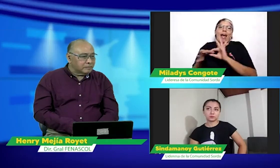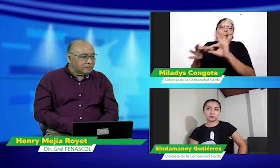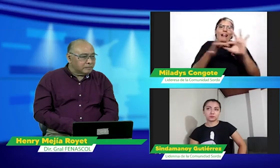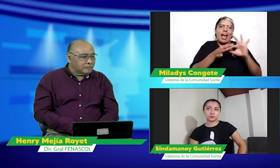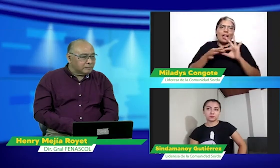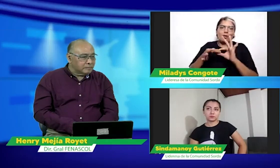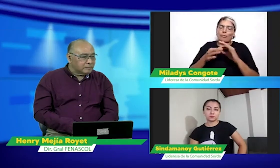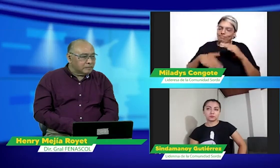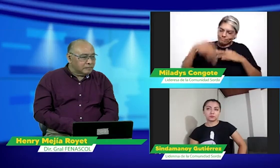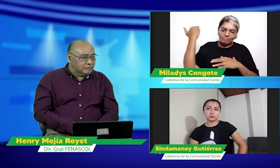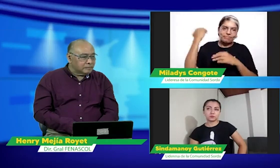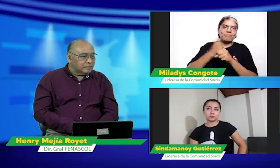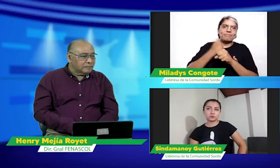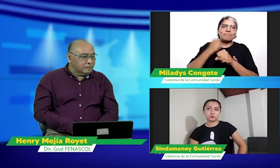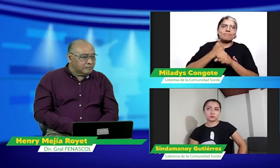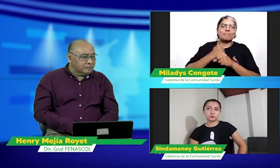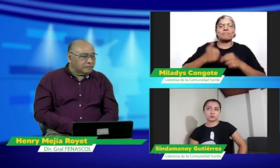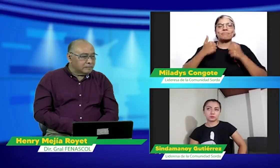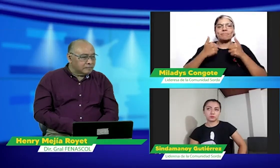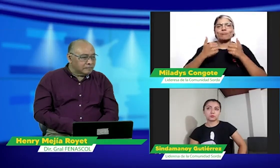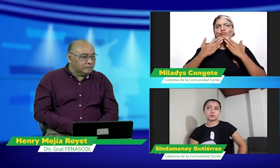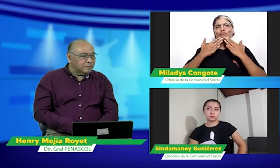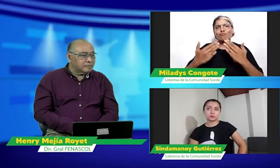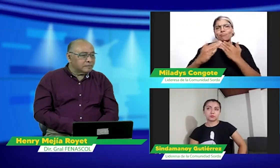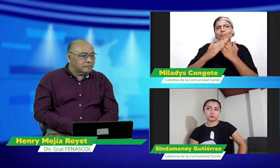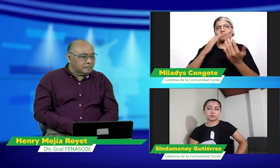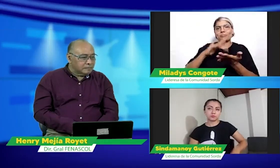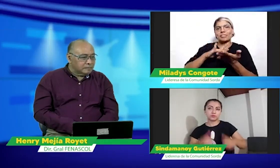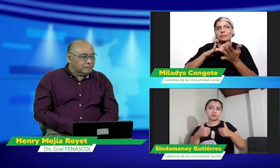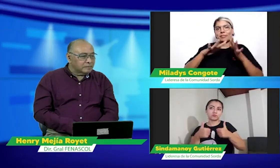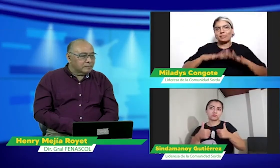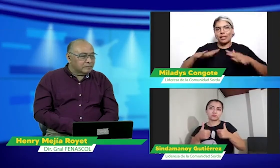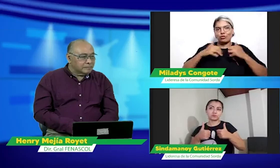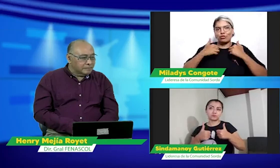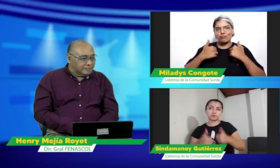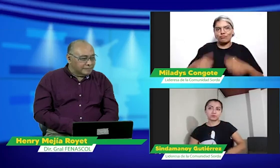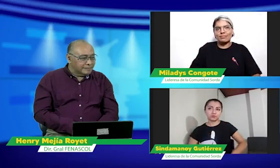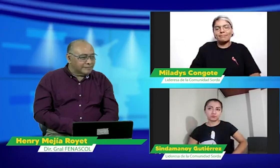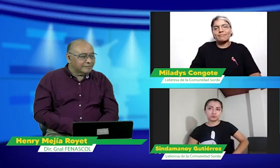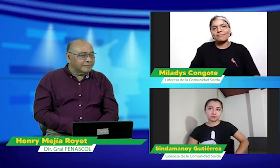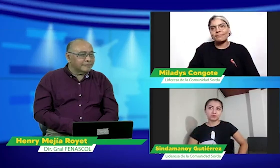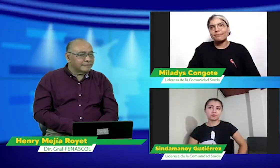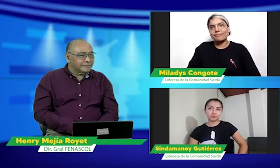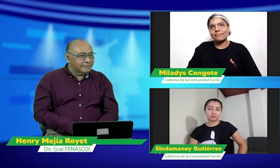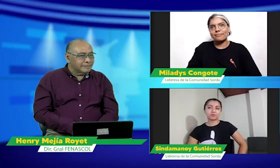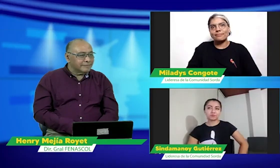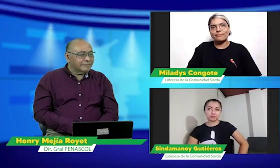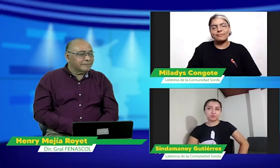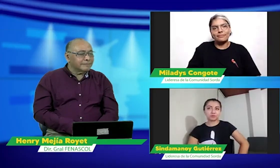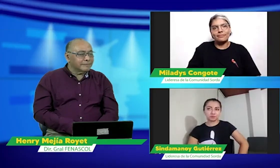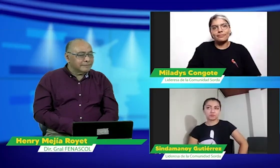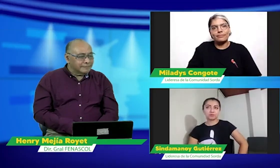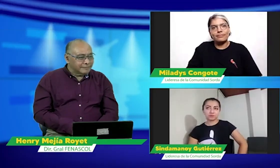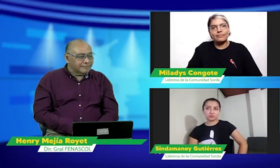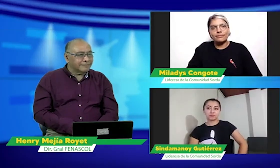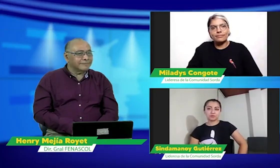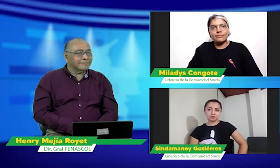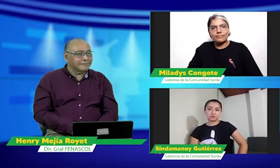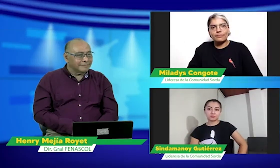y viva en paz y trabaje mancomunadamente y podamos dar solución a esta problemática gracias por este espacio